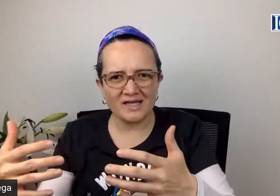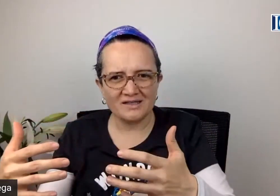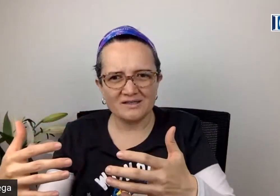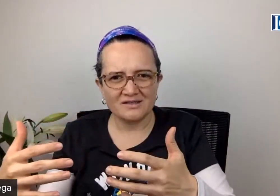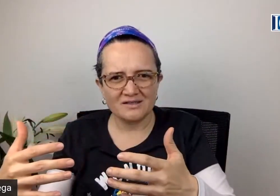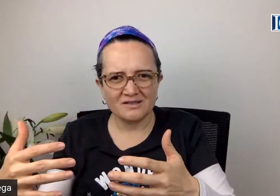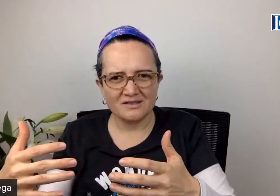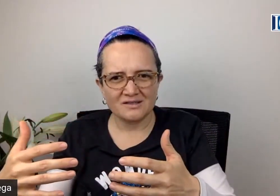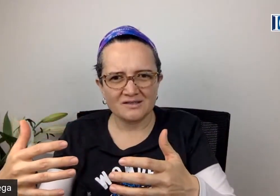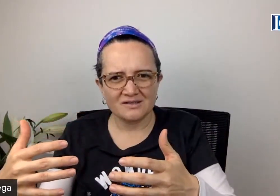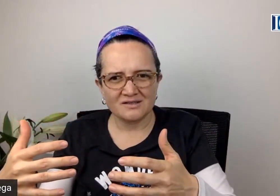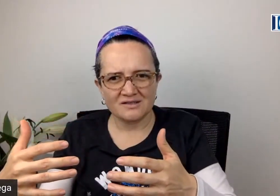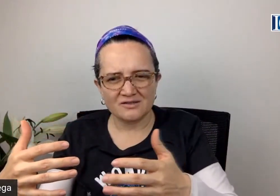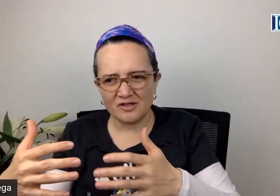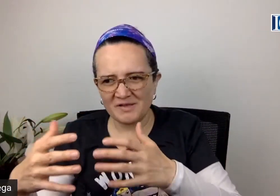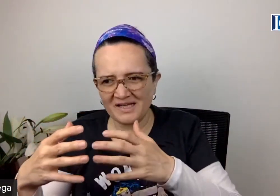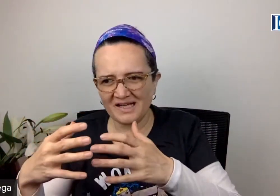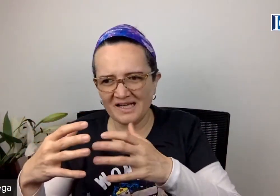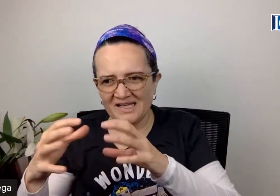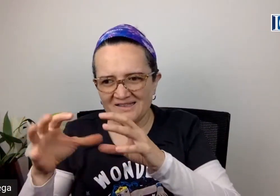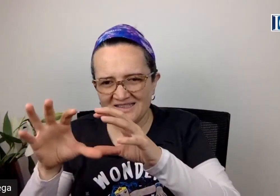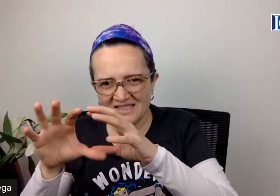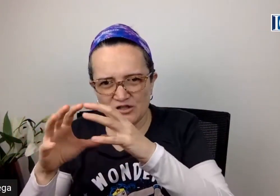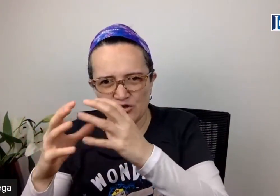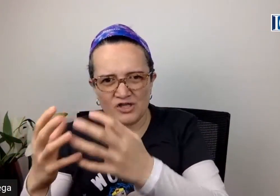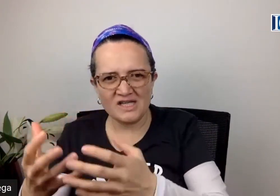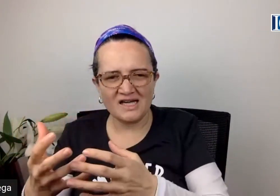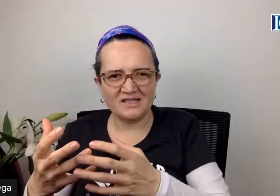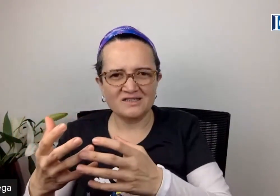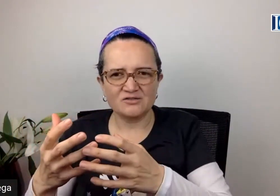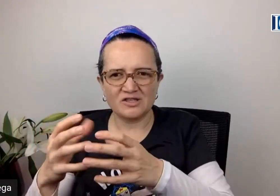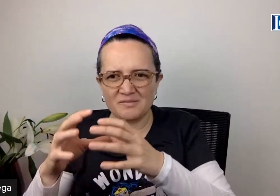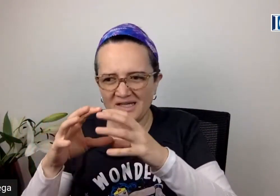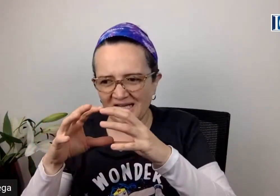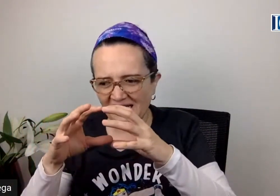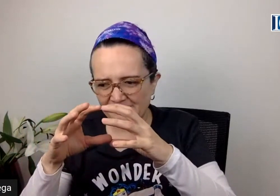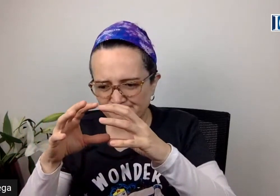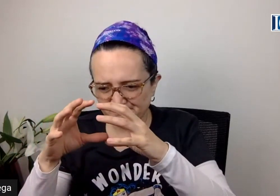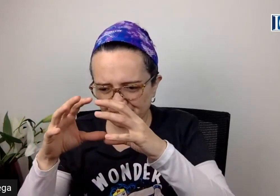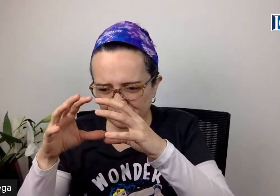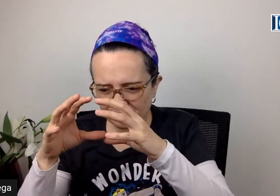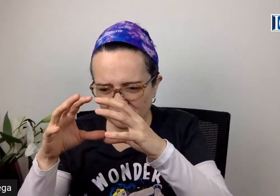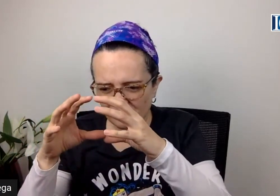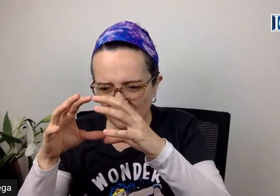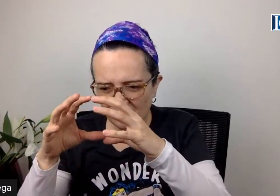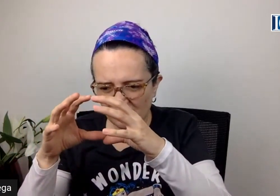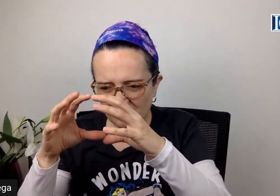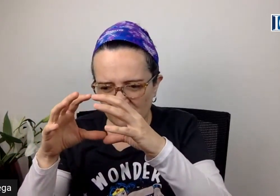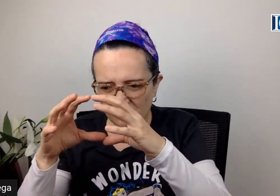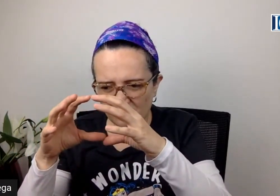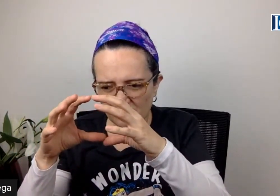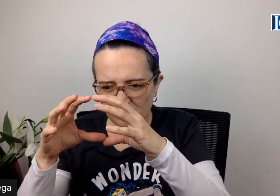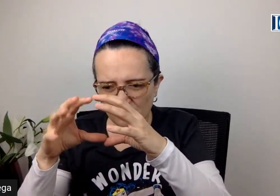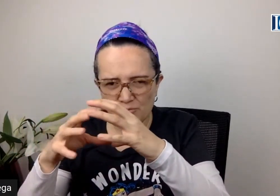de una manera de sincronía, de una manera con